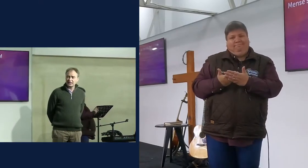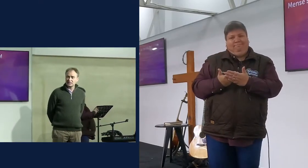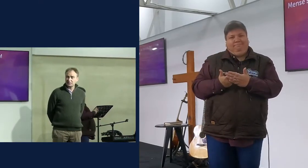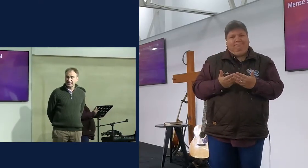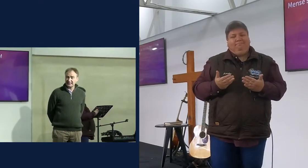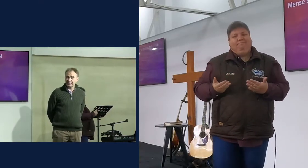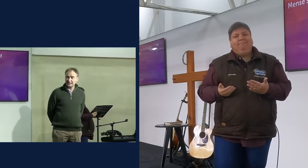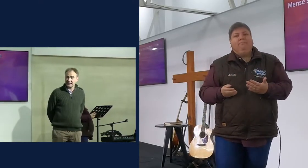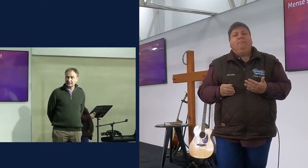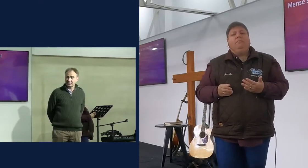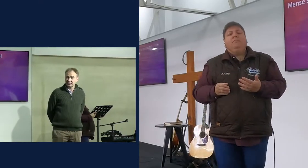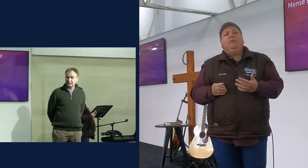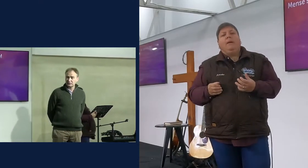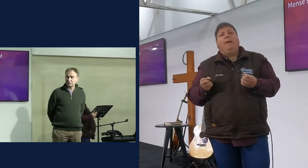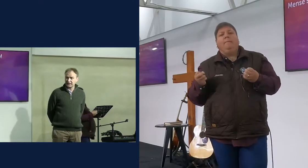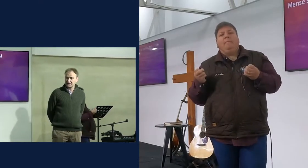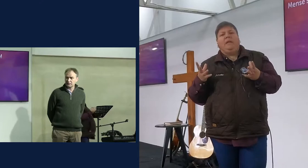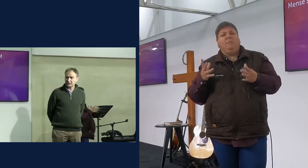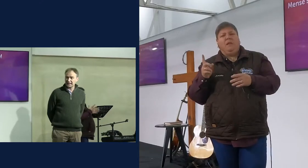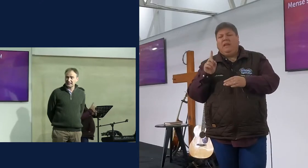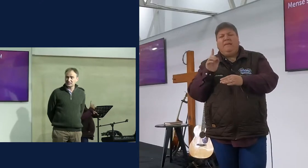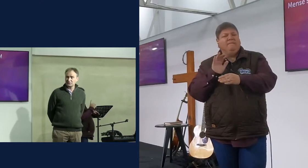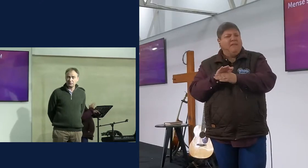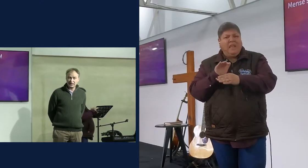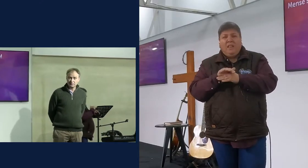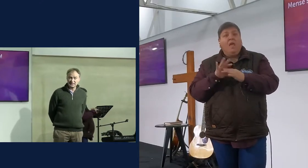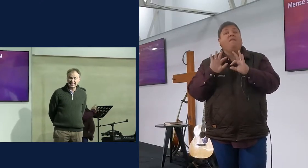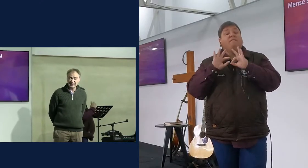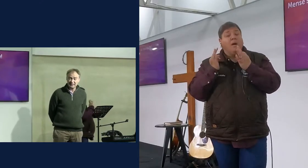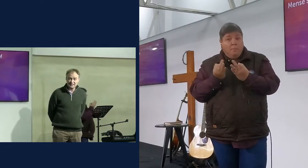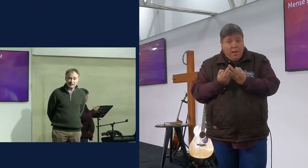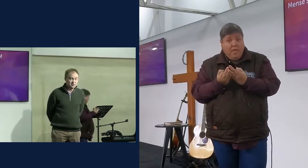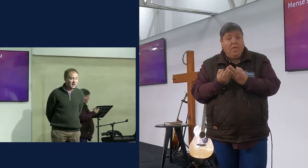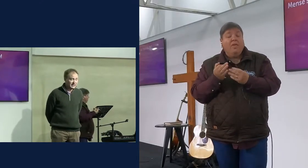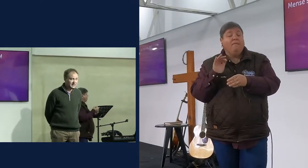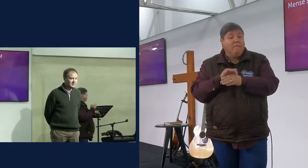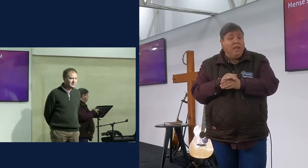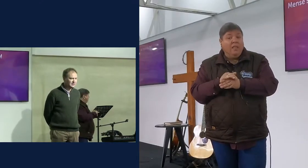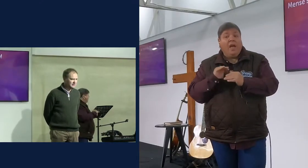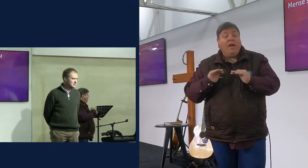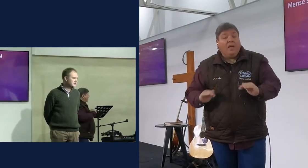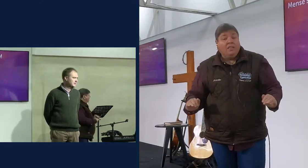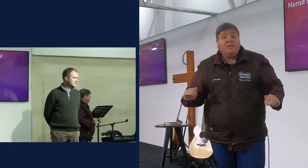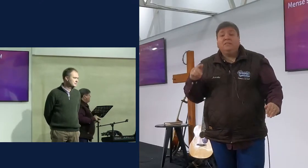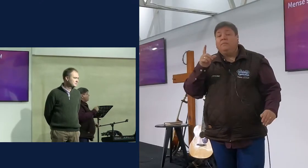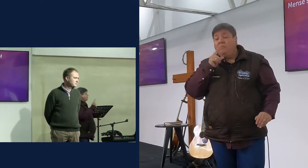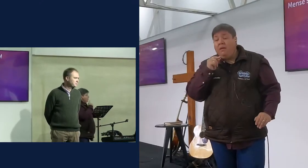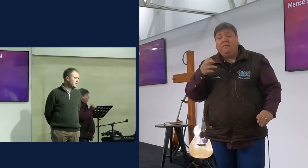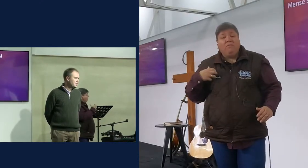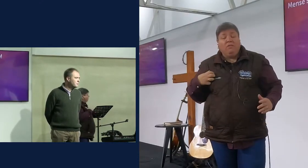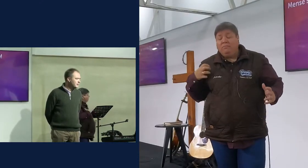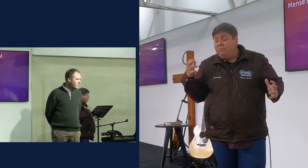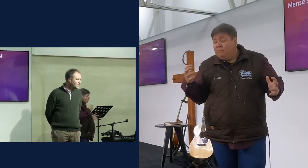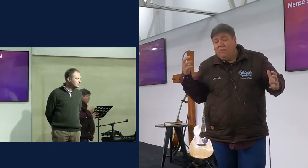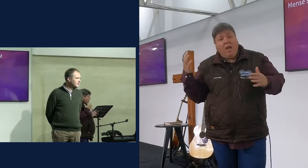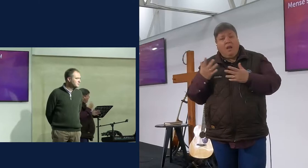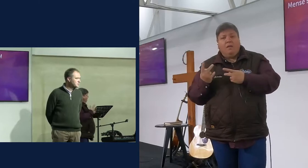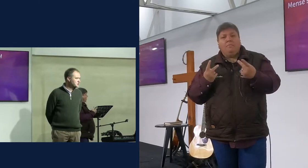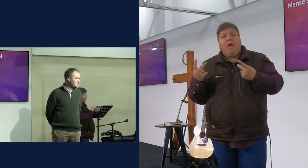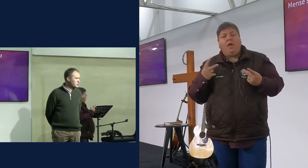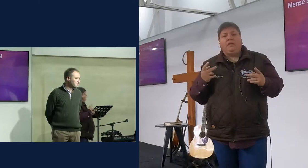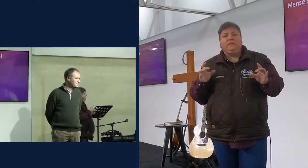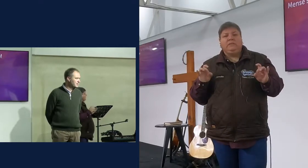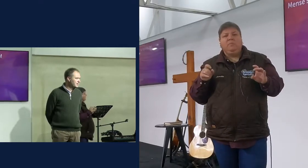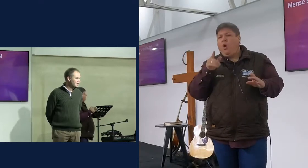en weet jy, dis beteker nie net vrienden nie, beteker is dit familie, beteker kan dit selfs jou eie kinders wees, maar jy mag het nie